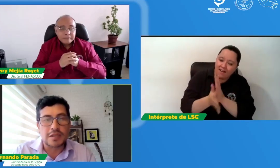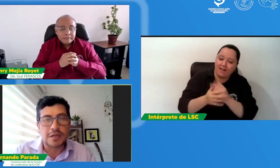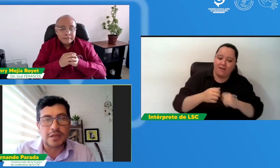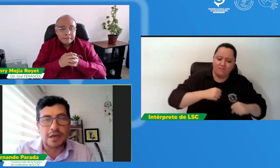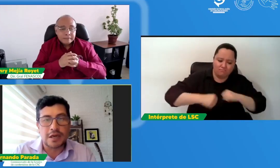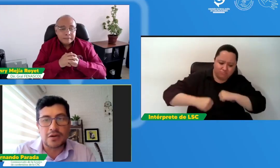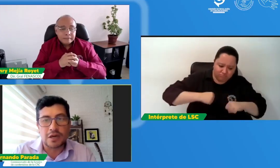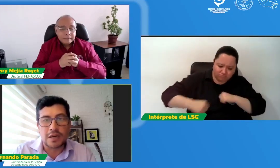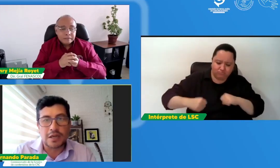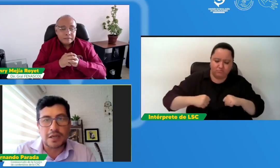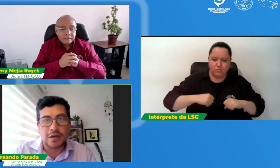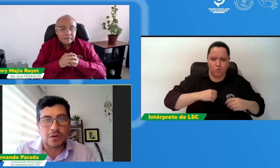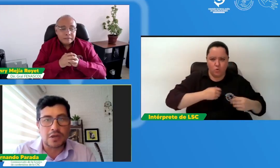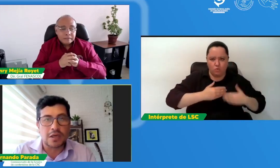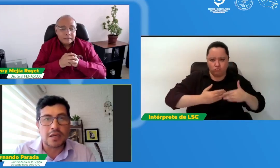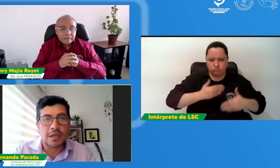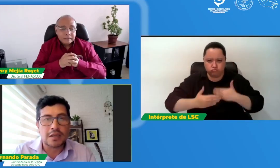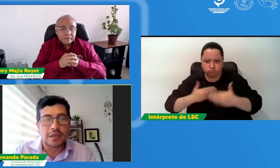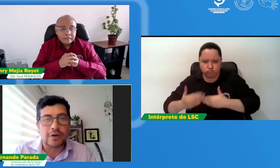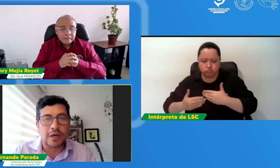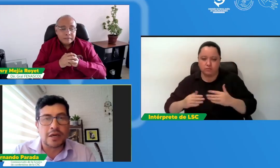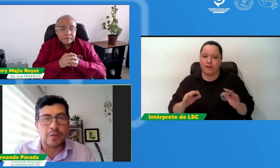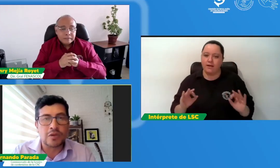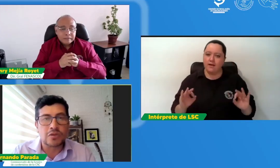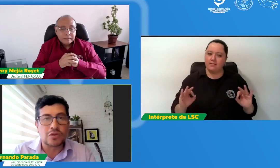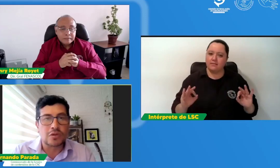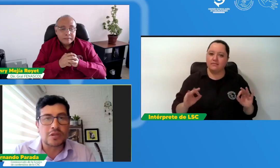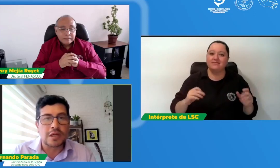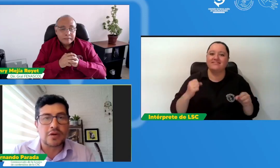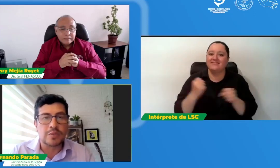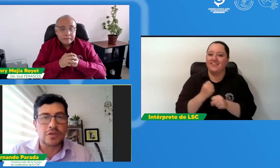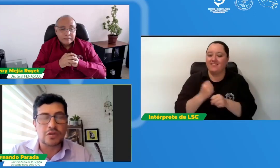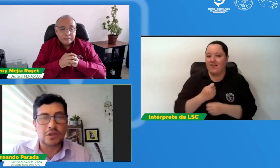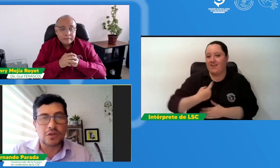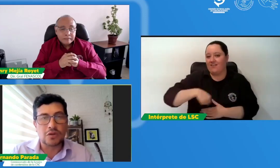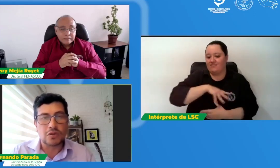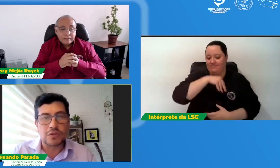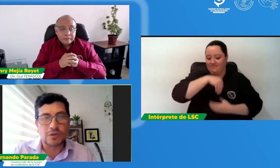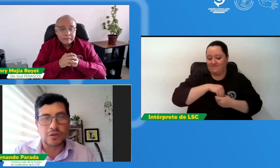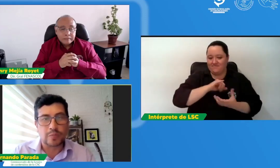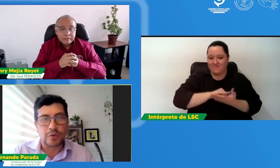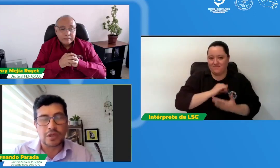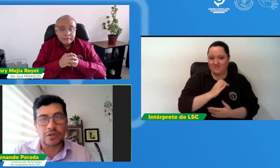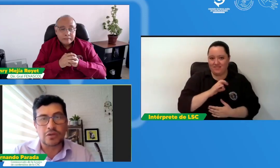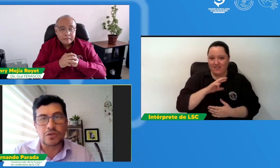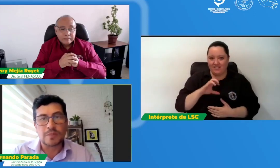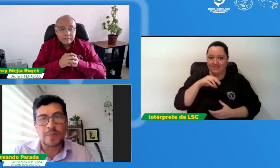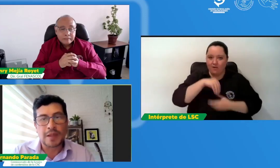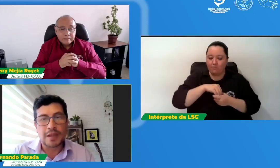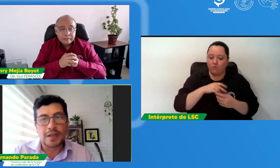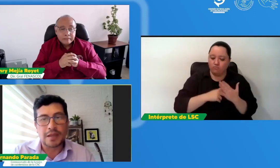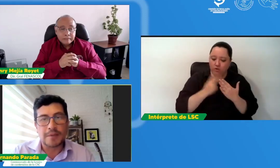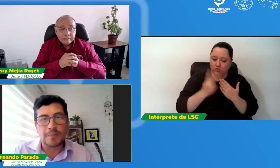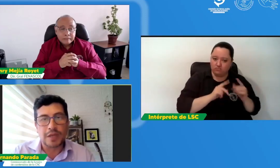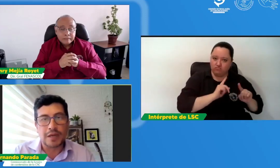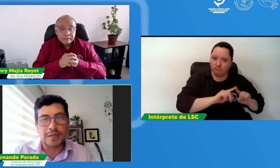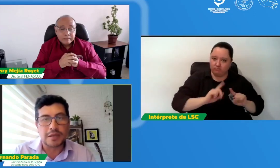celeridad con la calidad con que trabajamos nosotros desde la comisión en todos nuestros proyectos de análisis